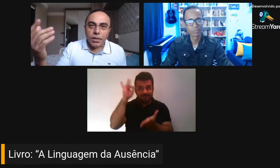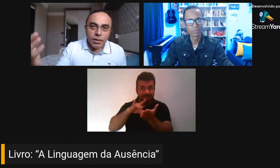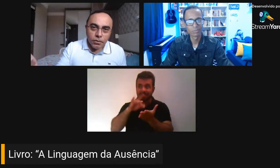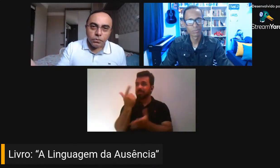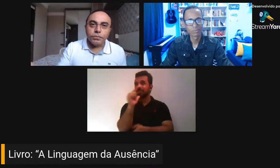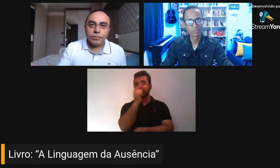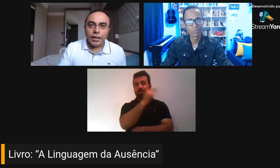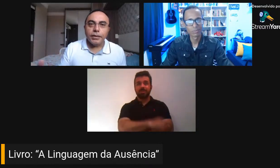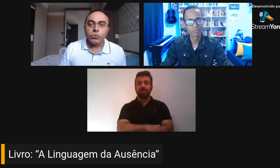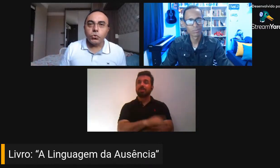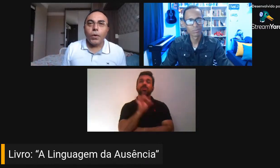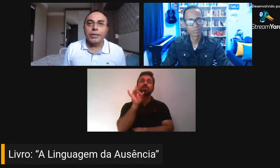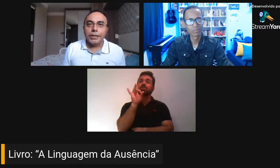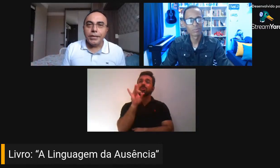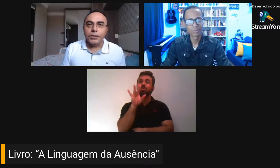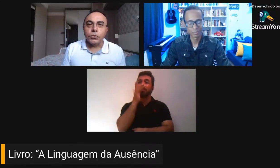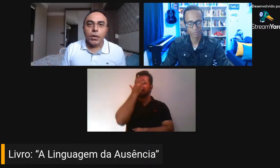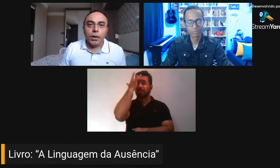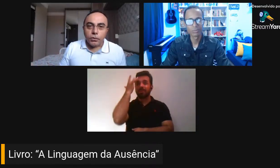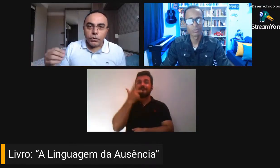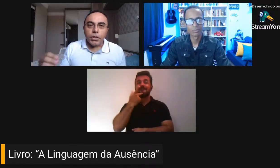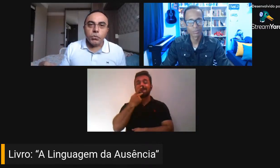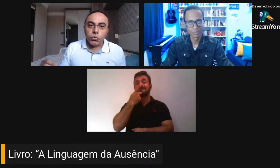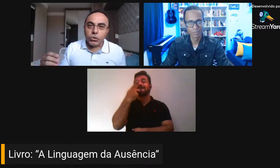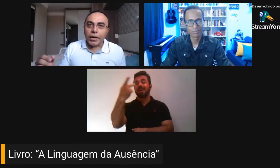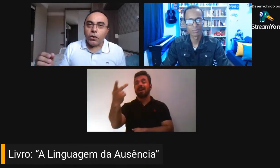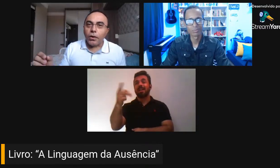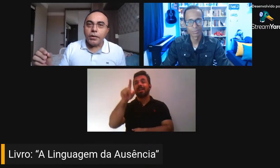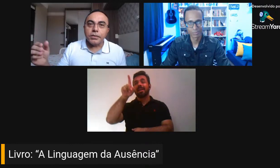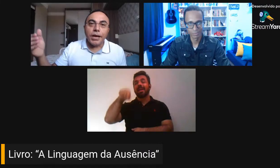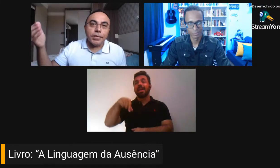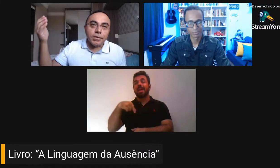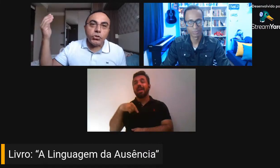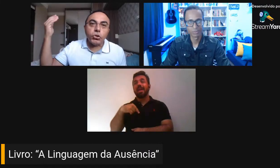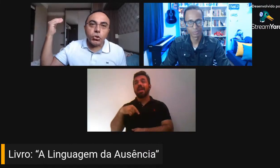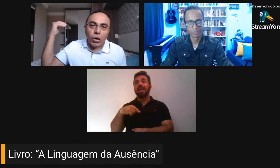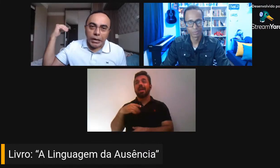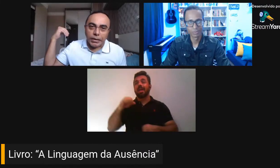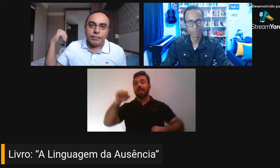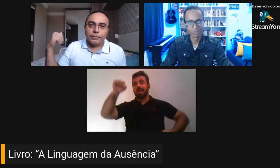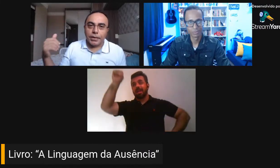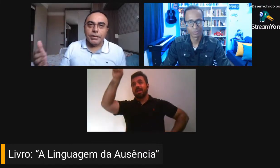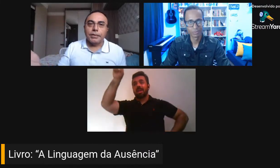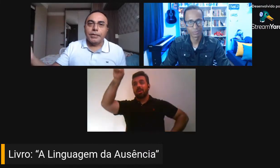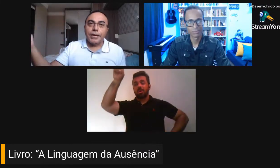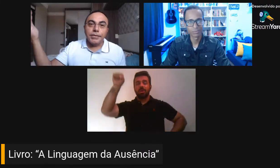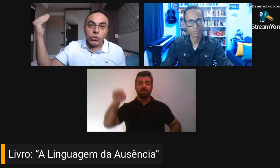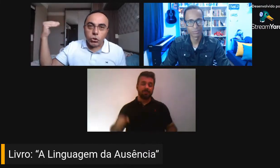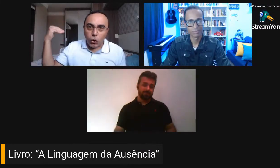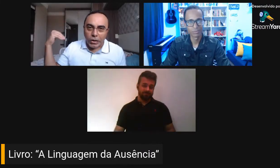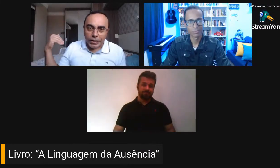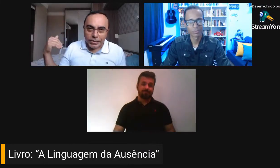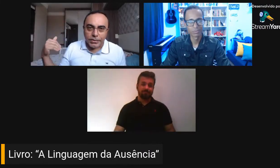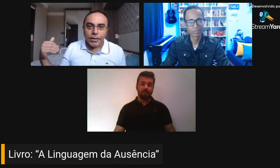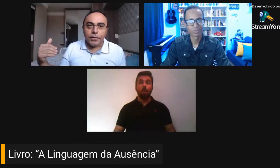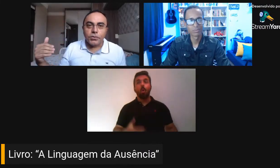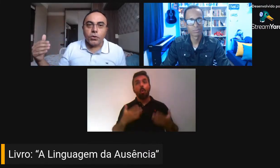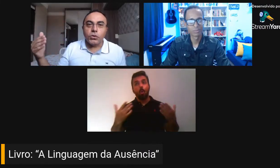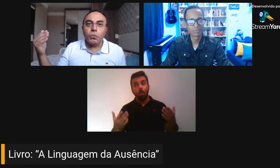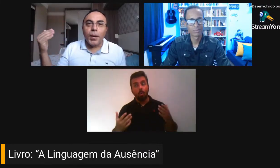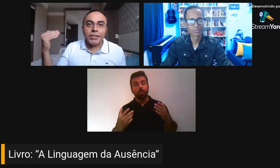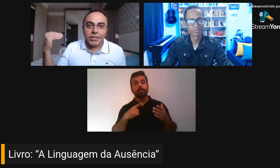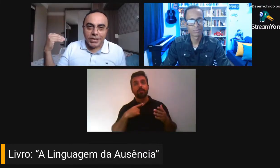ilusão, dos quadrinhos, nós temos os heróis da história, das histórias,